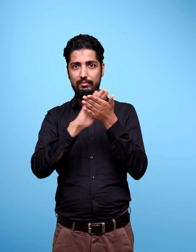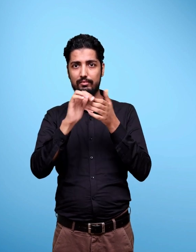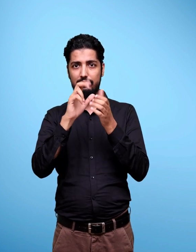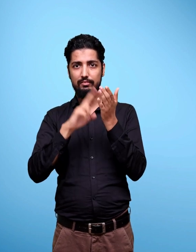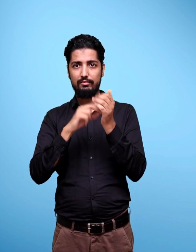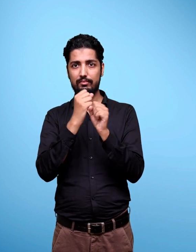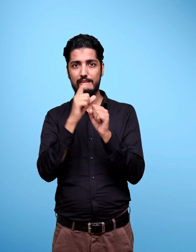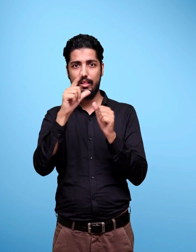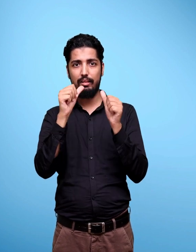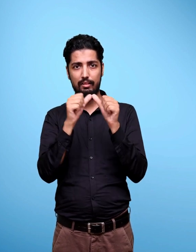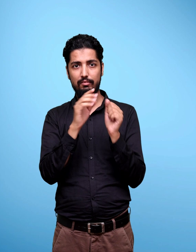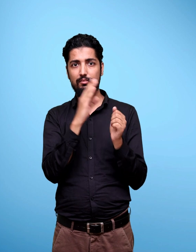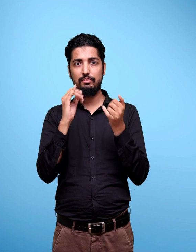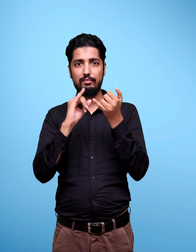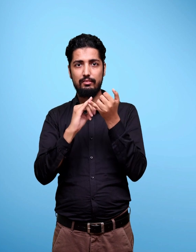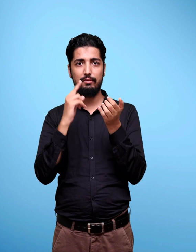-Zimik.